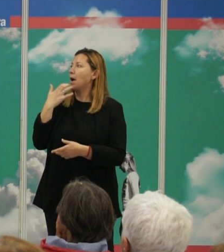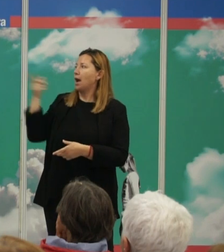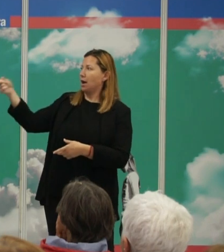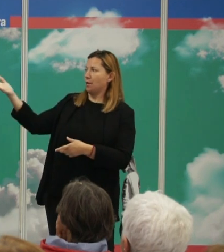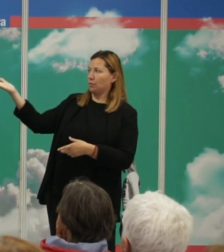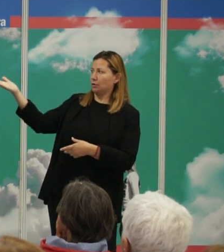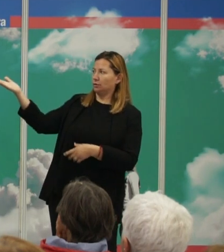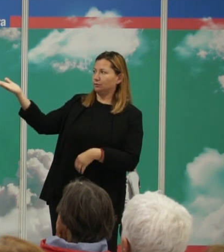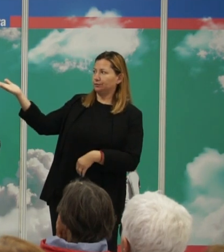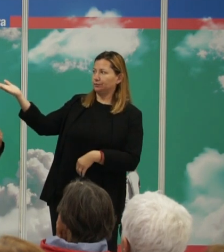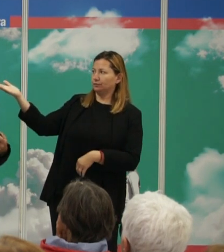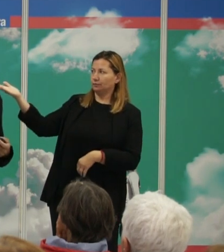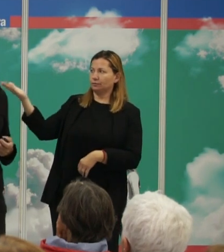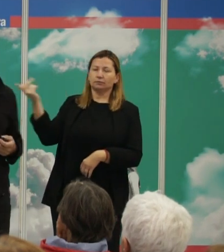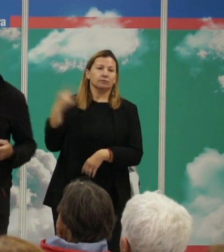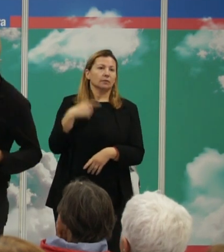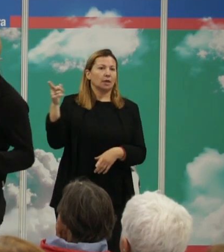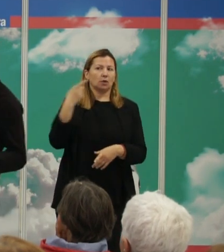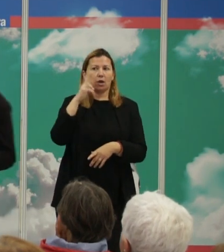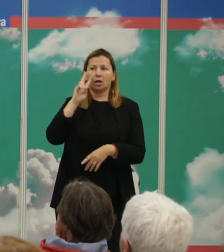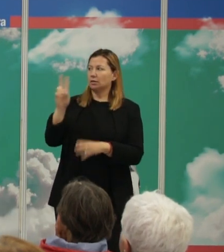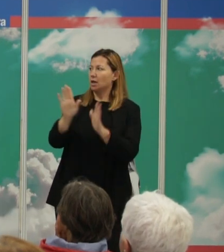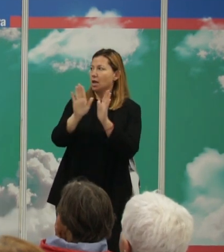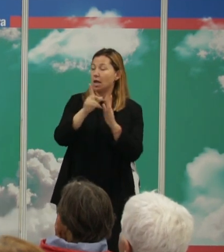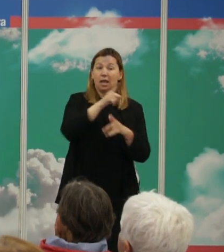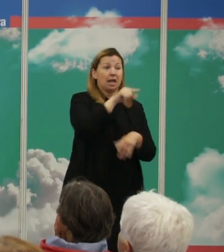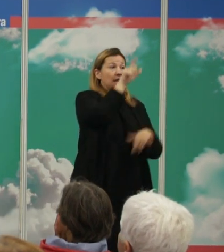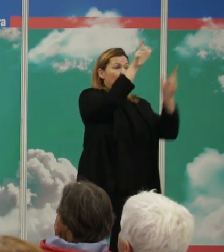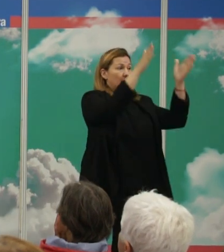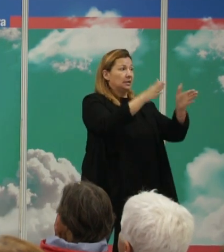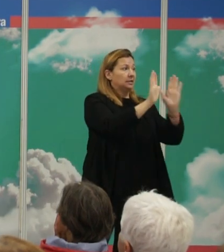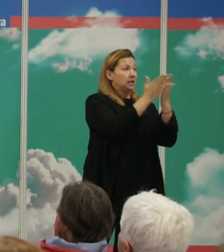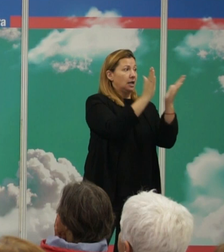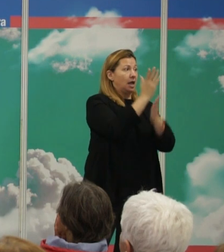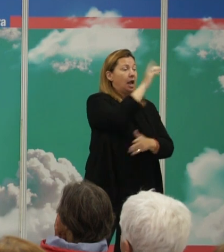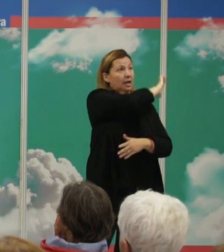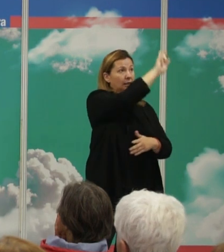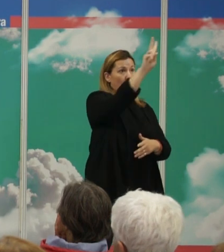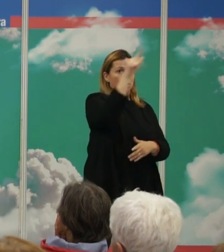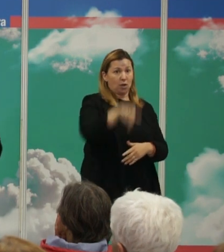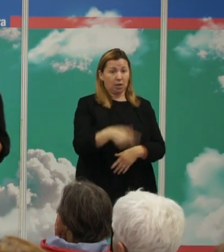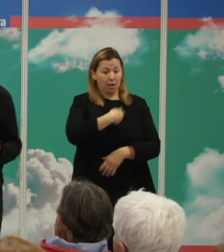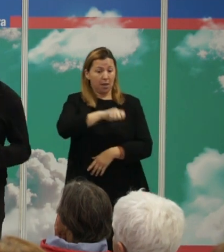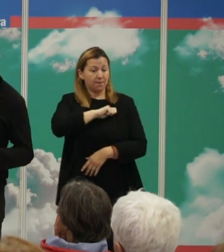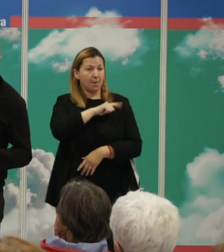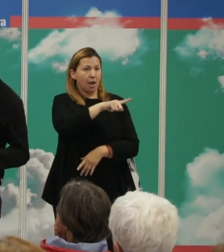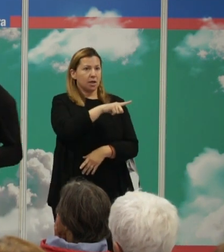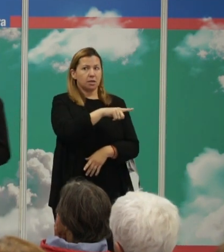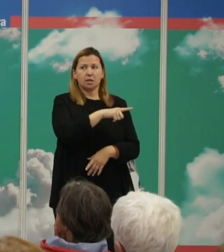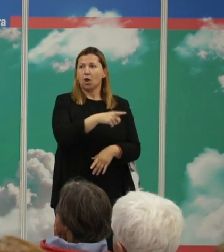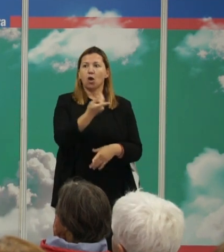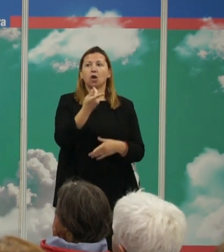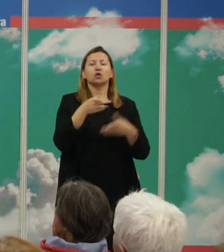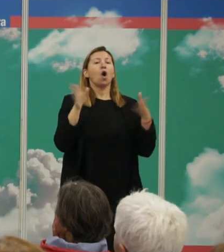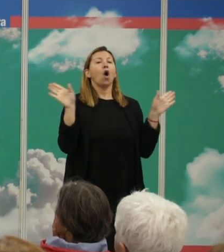elocuente, muy ilustrativo. Este libro fue un bestseller, tanto en Estados Unidos como aquí en España, Los Ángeles que llevamos